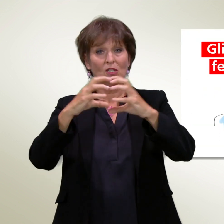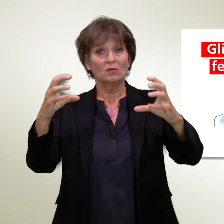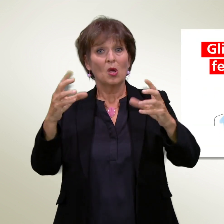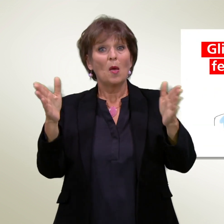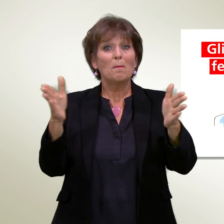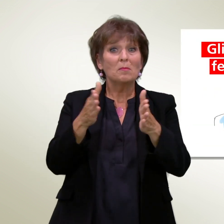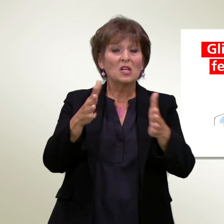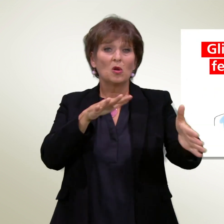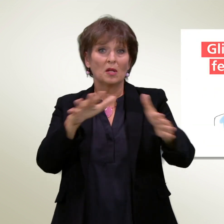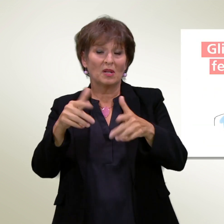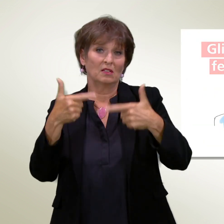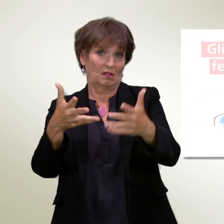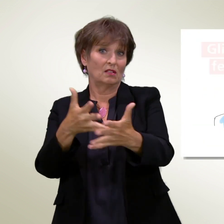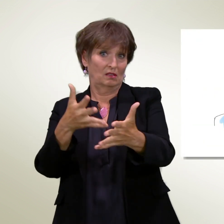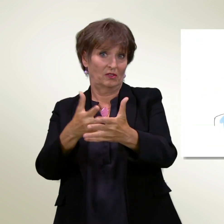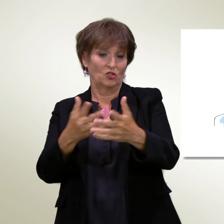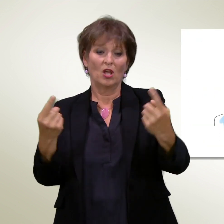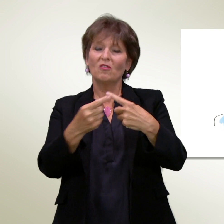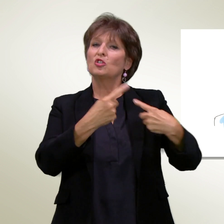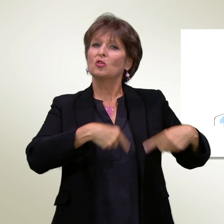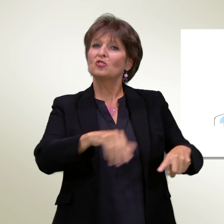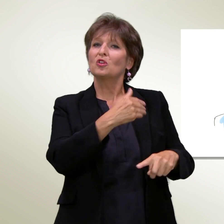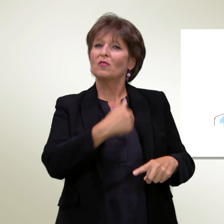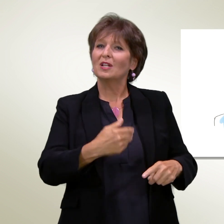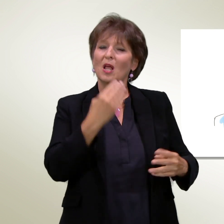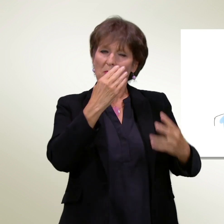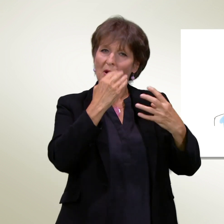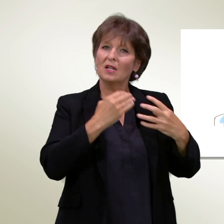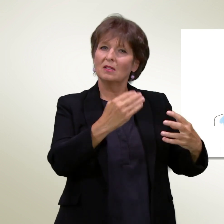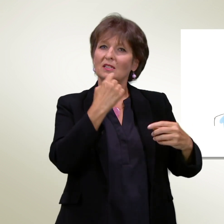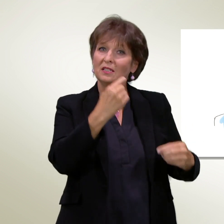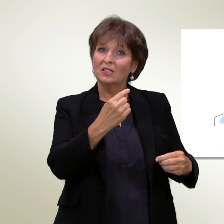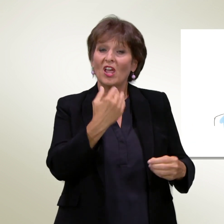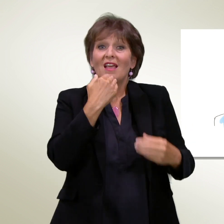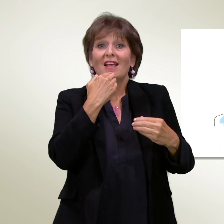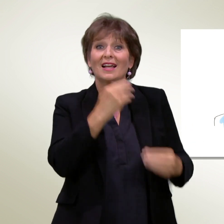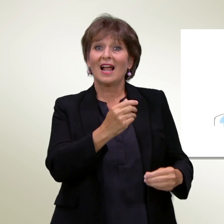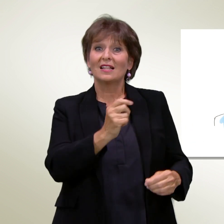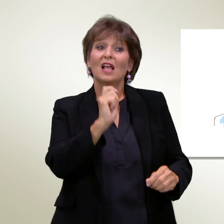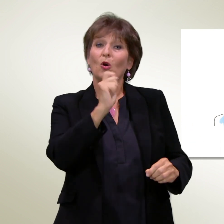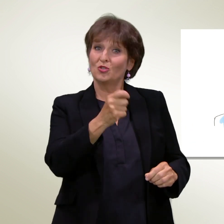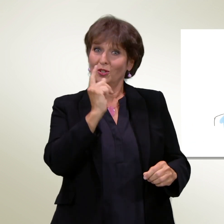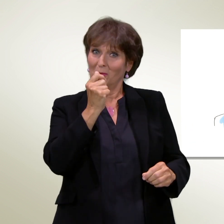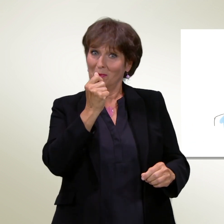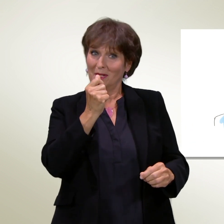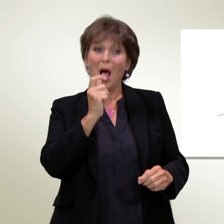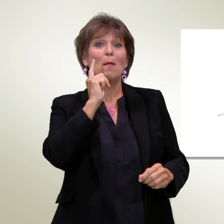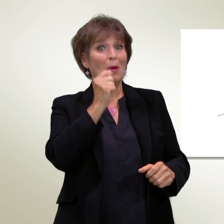federale e il Parlamento, il congedo di paternità facilita la partecipazione del papà alla cura del neonato, favorendo una